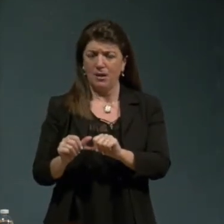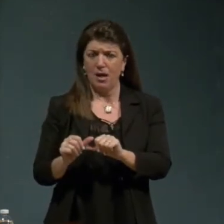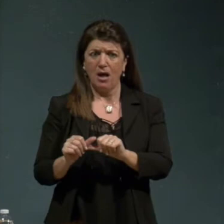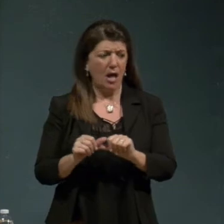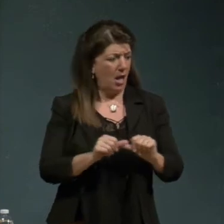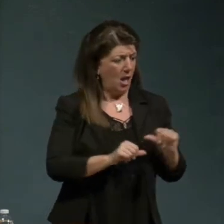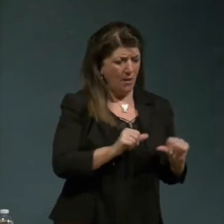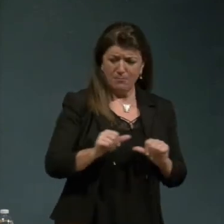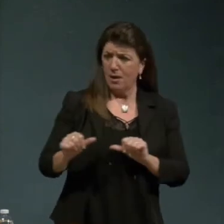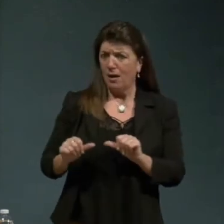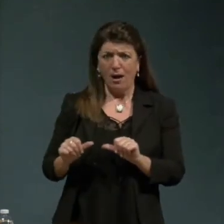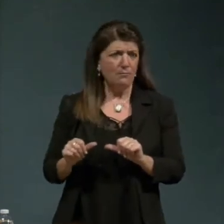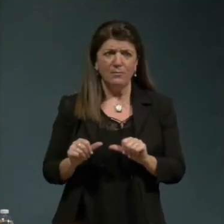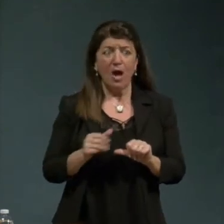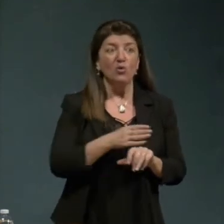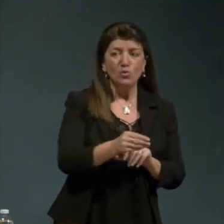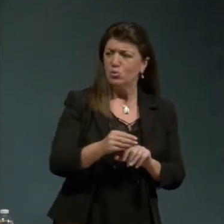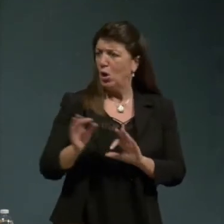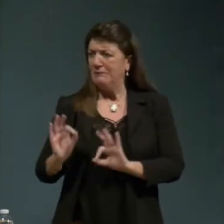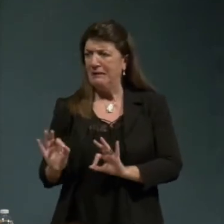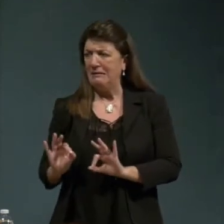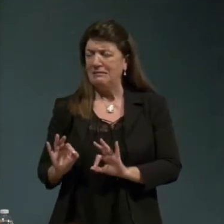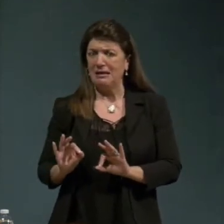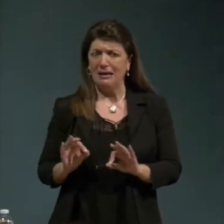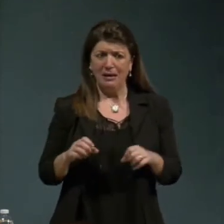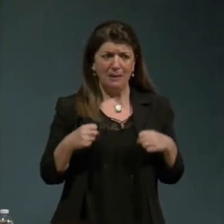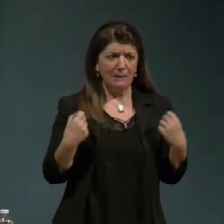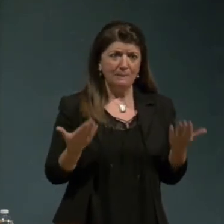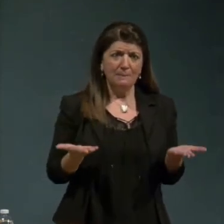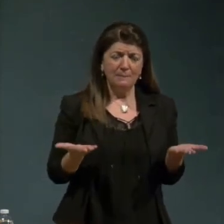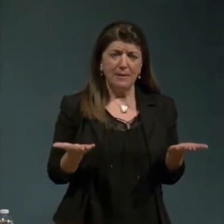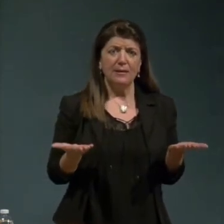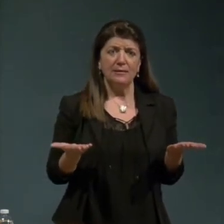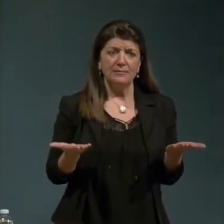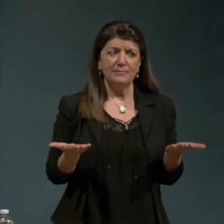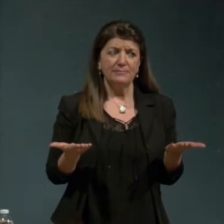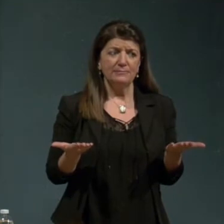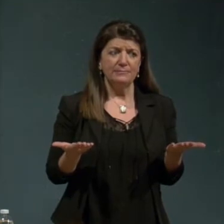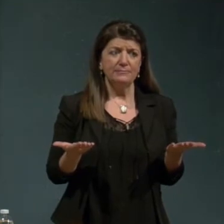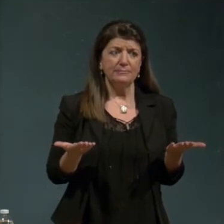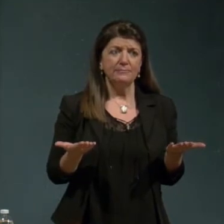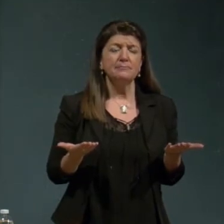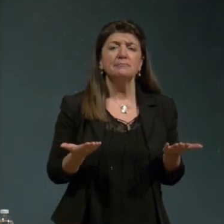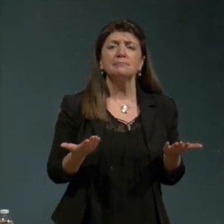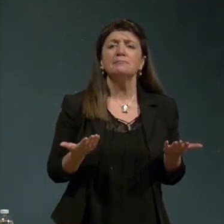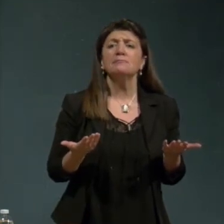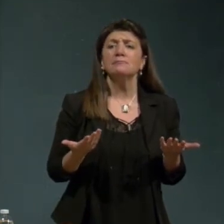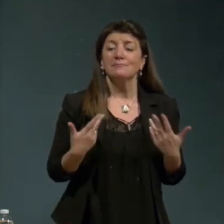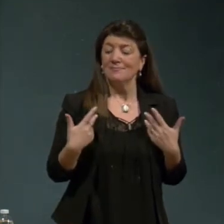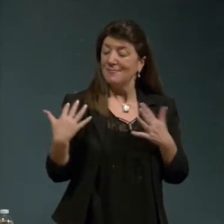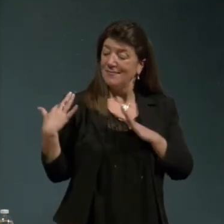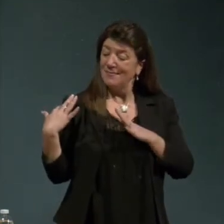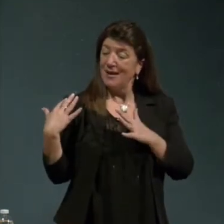società tutto è cambiato nulla cambiato nella società dell